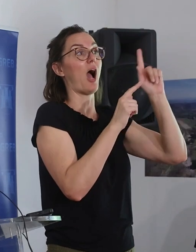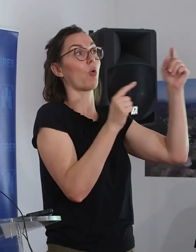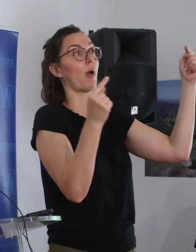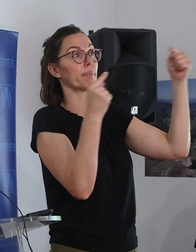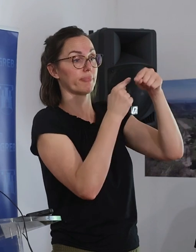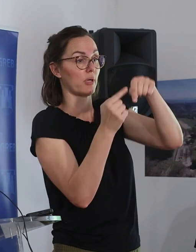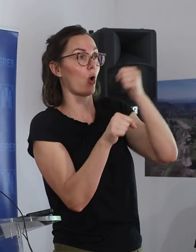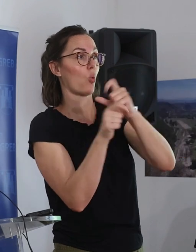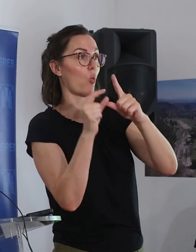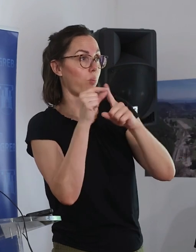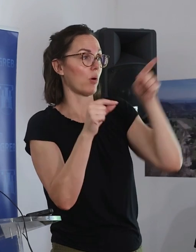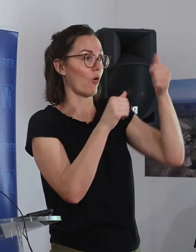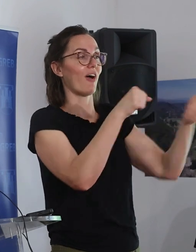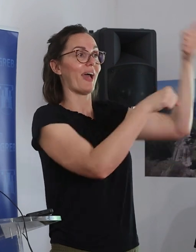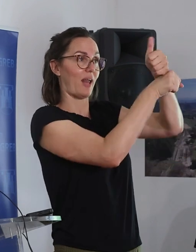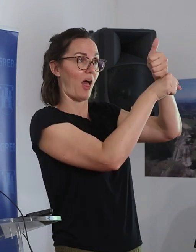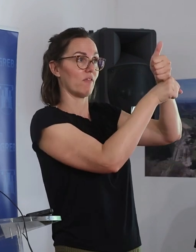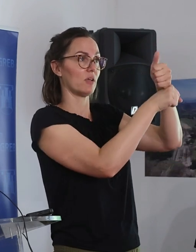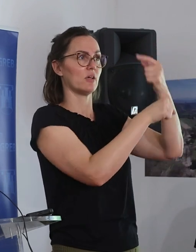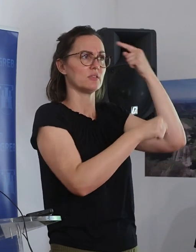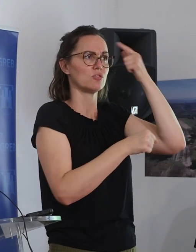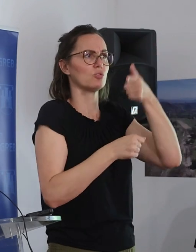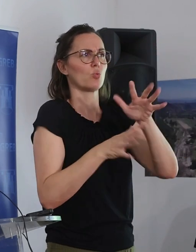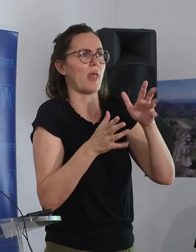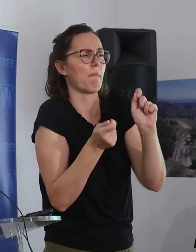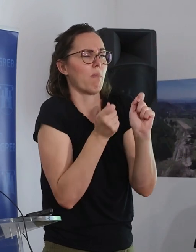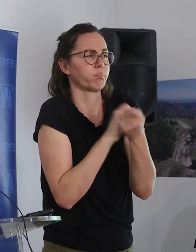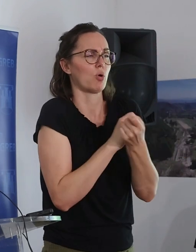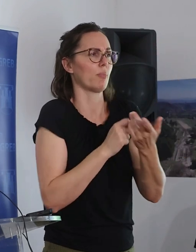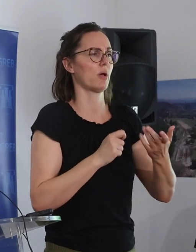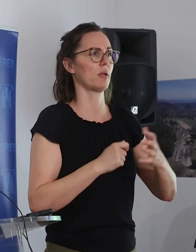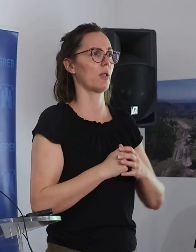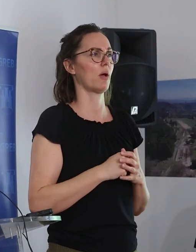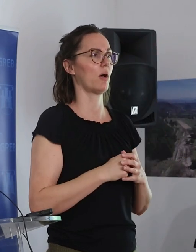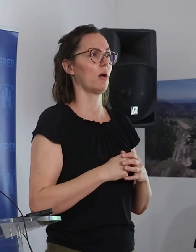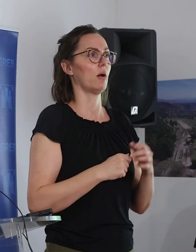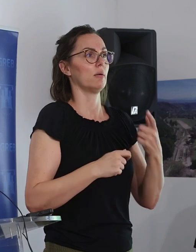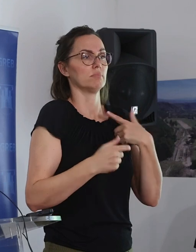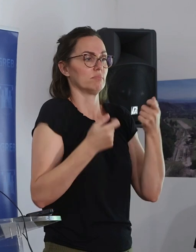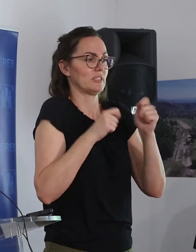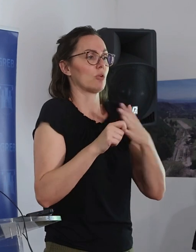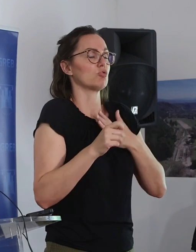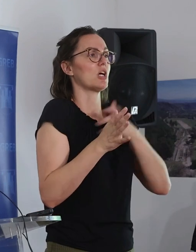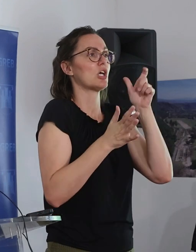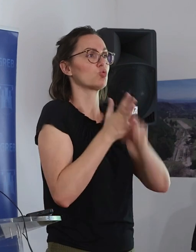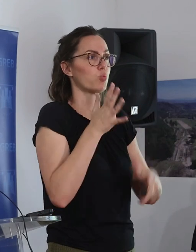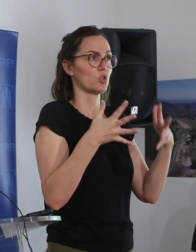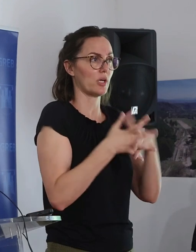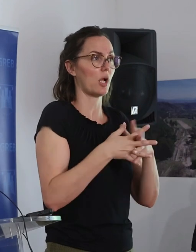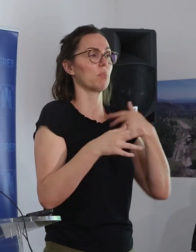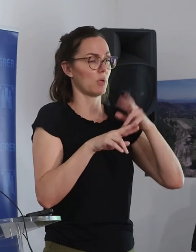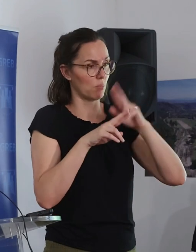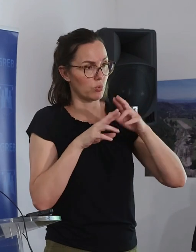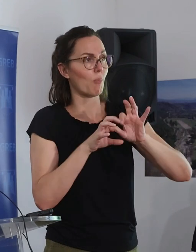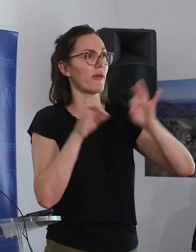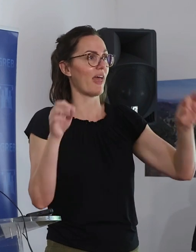sa nekim odrebama gupa. Tako da u tom smislu ništa tu nema nekakvih promjena. Mi, s obzirom na zaključak gradske skupštine, i dalje idemo